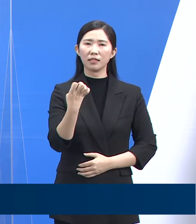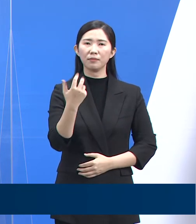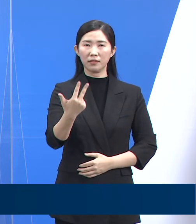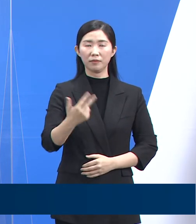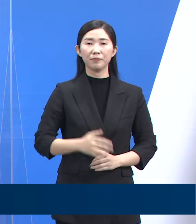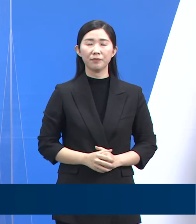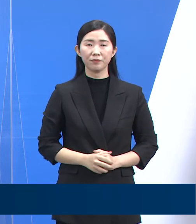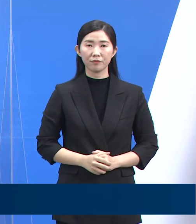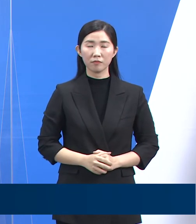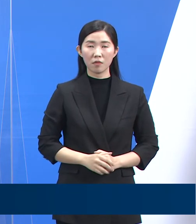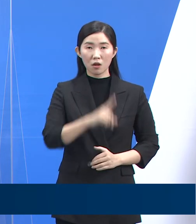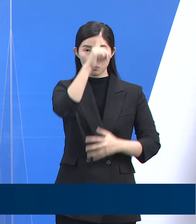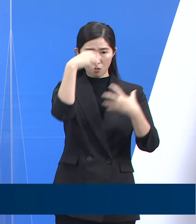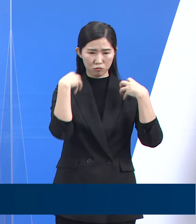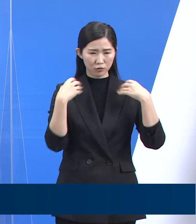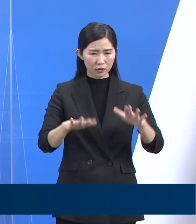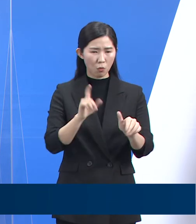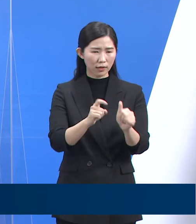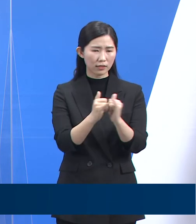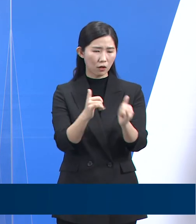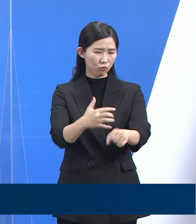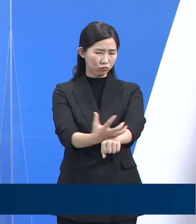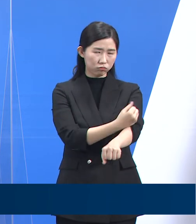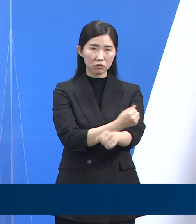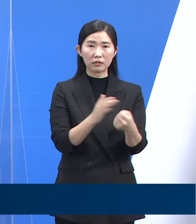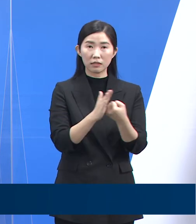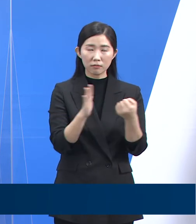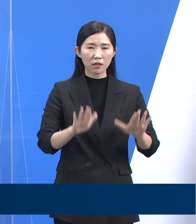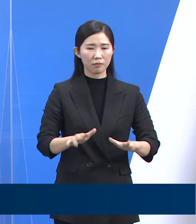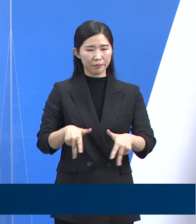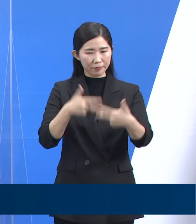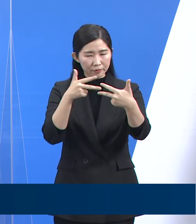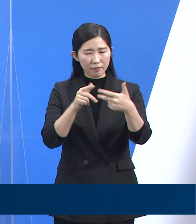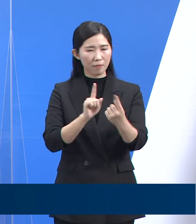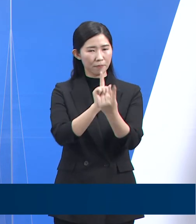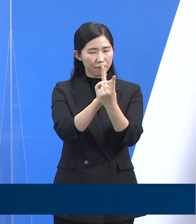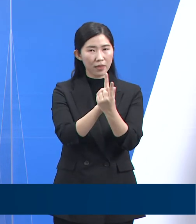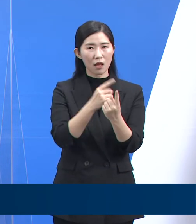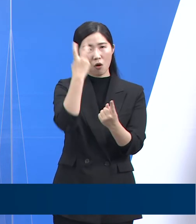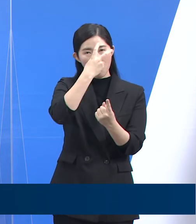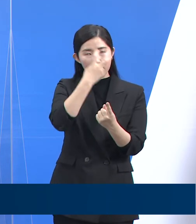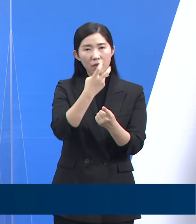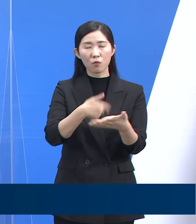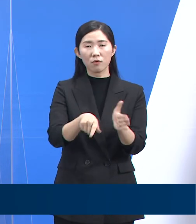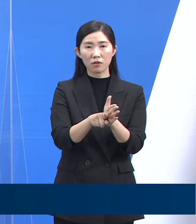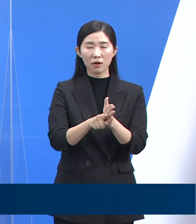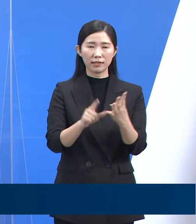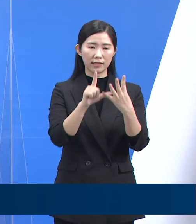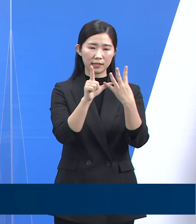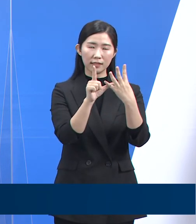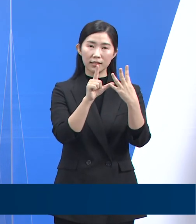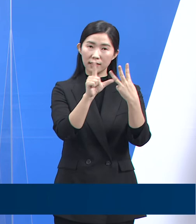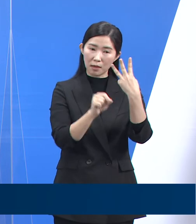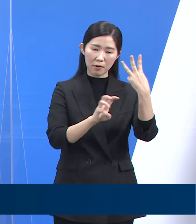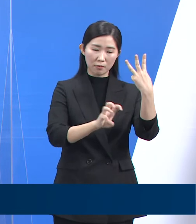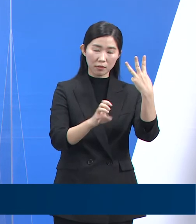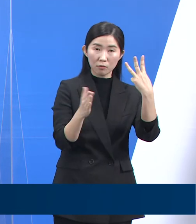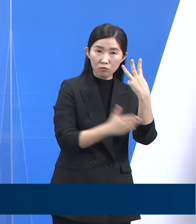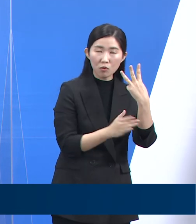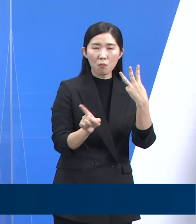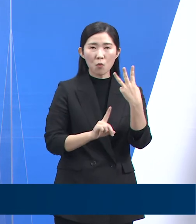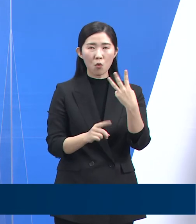정부는 확진자 급증에 따른 대면 진료 수요에 대응하기 위해 3월 30일부터 재택치료 외래진료센터 신청 대상을